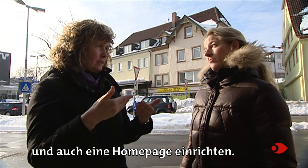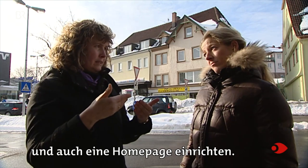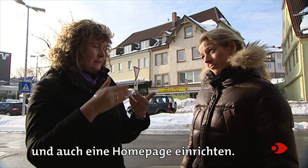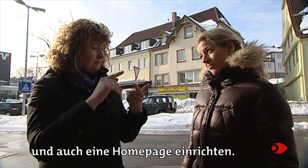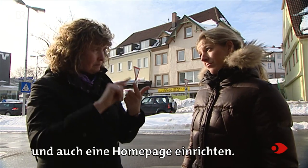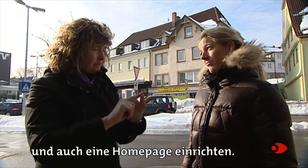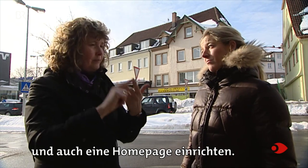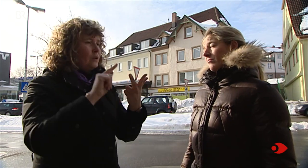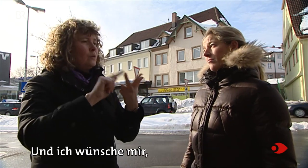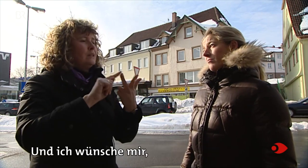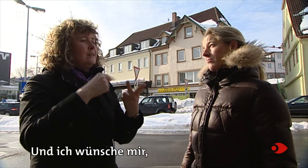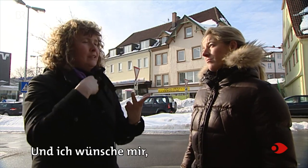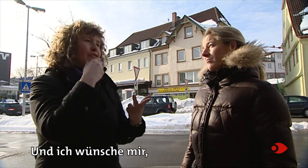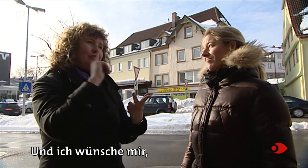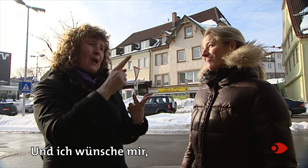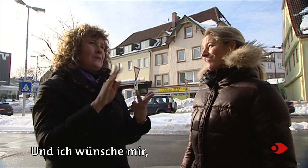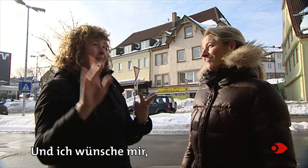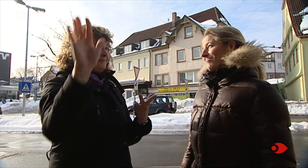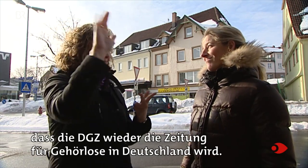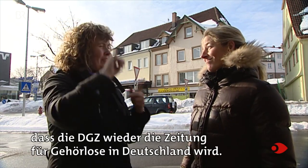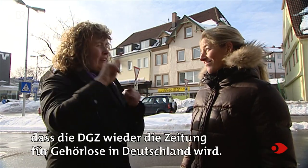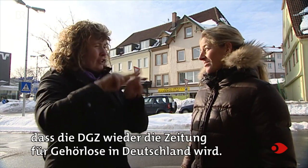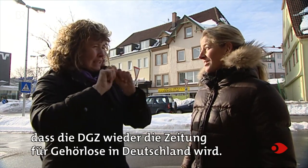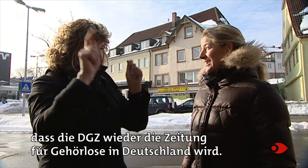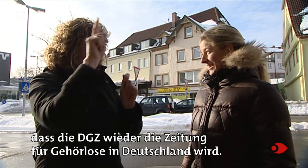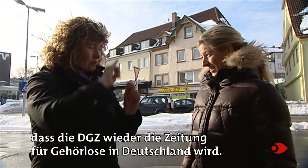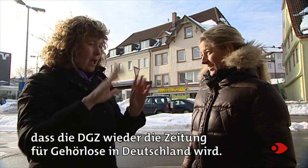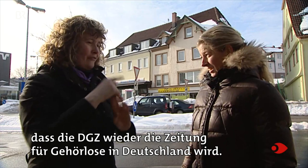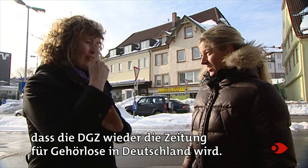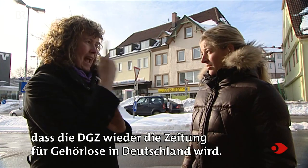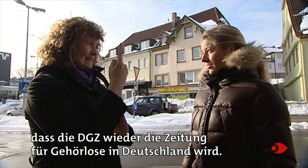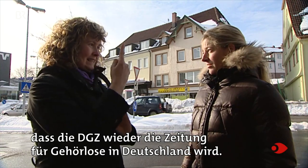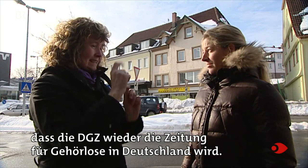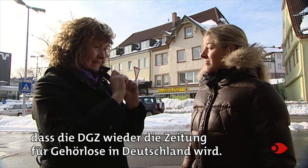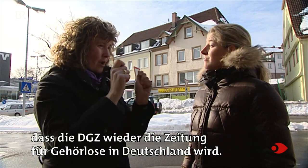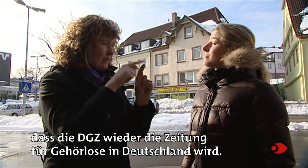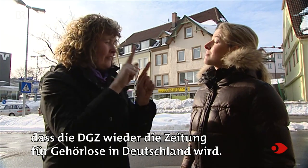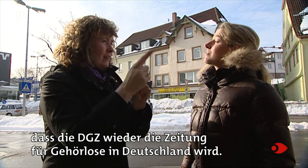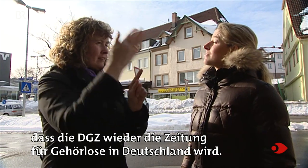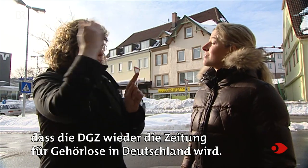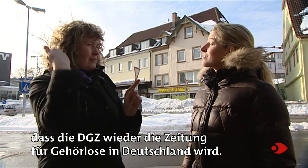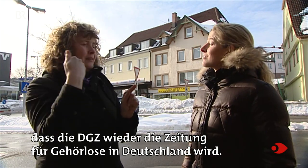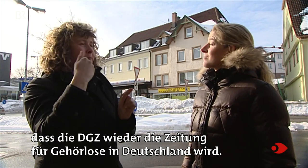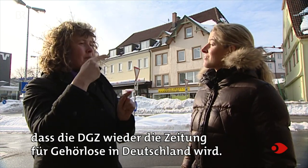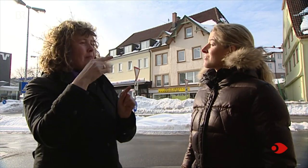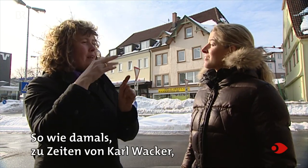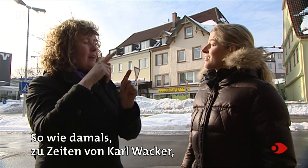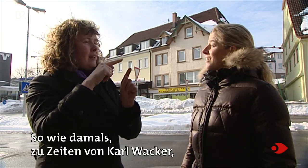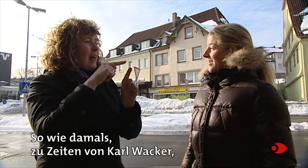Homepage einrichten. Und ich wünsche mir, dass die DGZ wieder die Zeitung für Gehörlose in Deutschland wird. So wie damals,